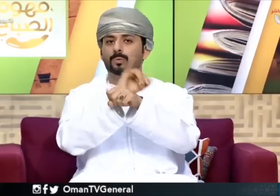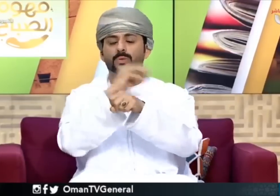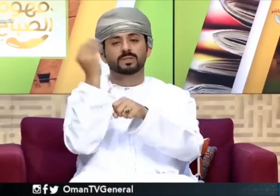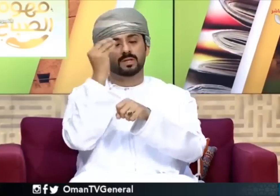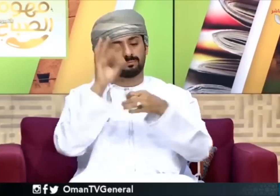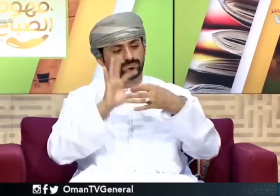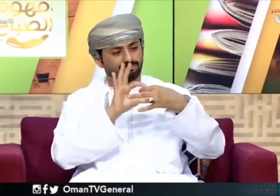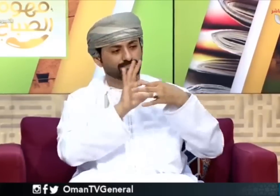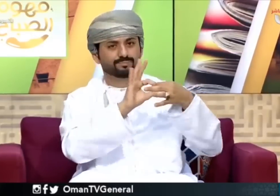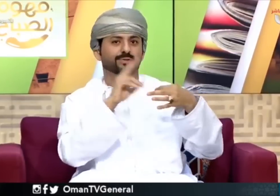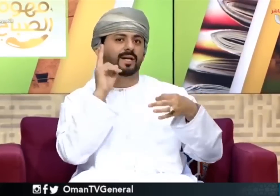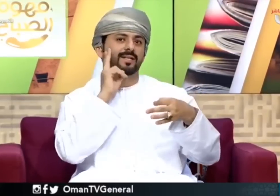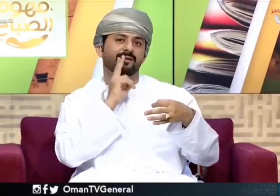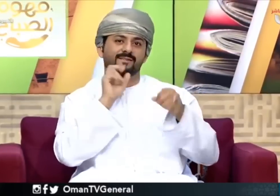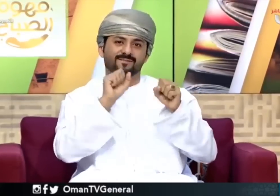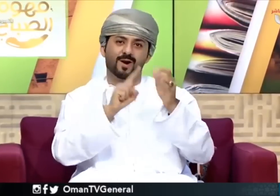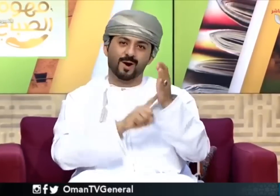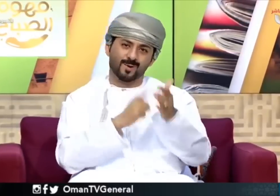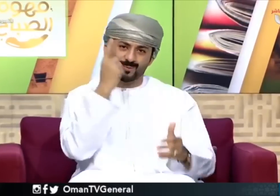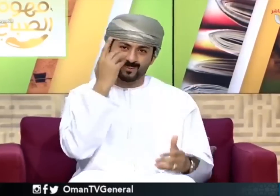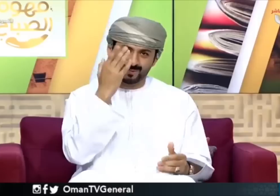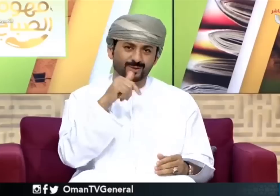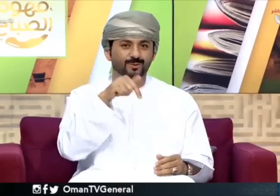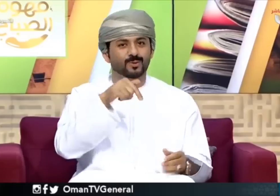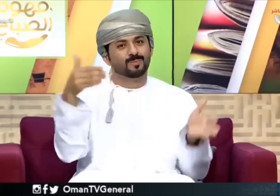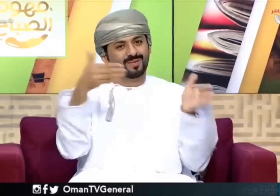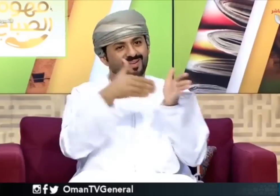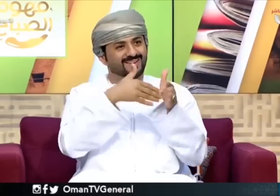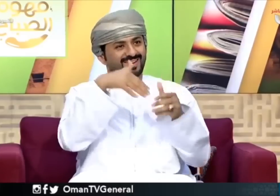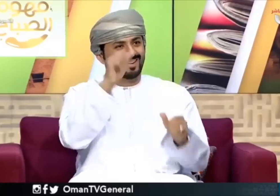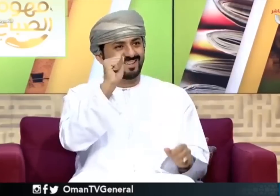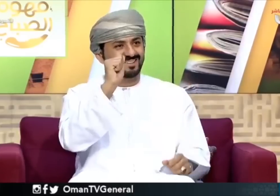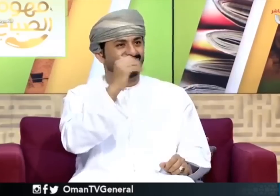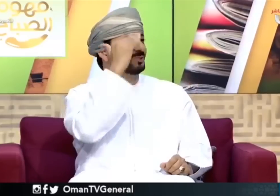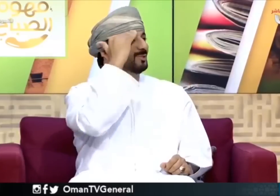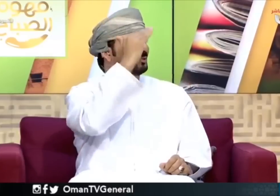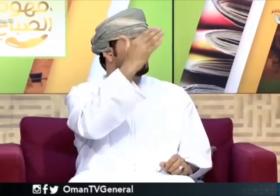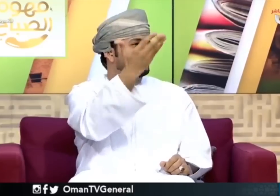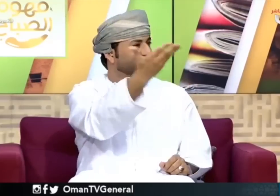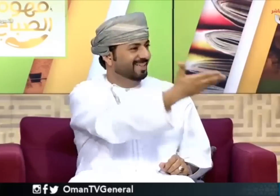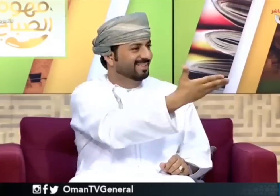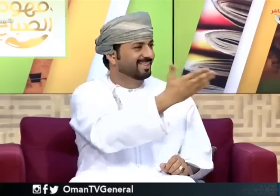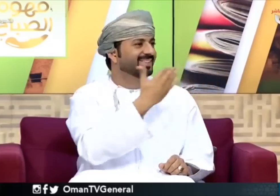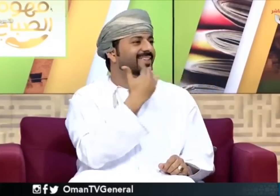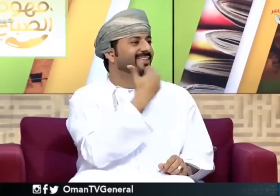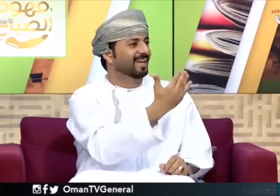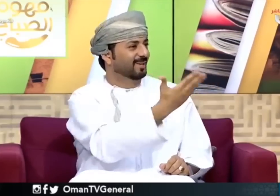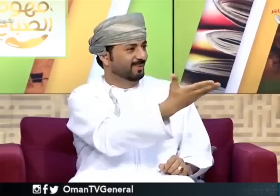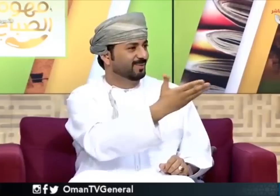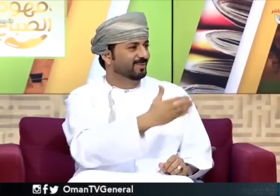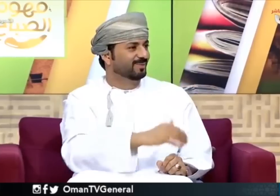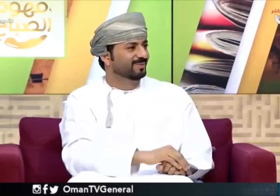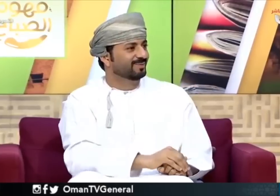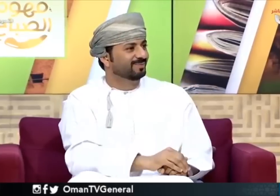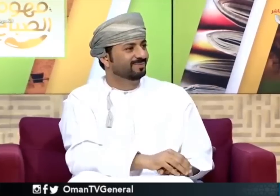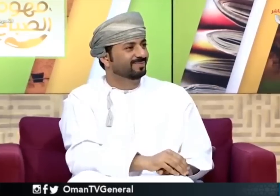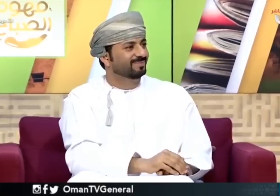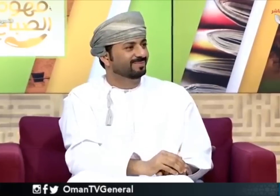وأيضا هناك إن شاء الله رح يكون بلنا تعاون مستقبلا في الختام أنا أشكر جورج شكرا جزيلا لك